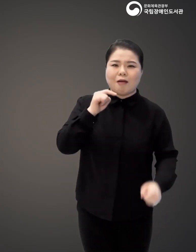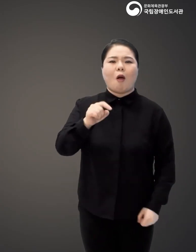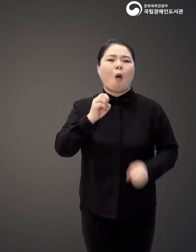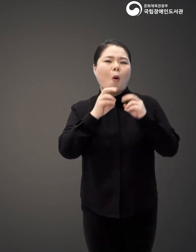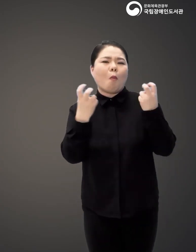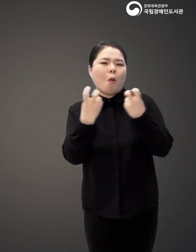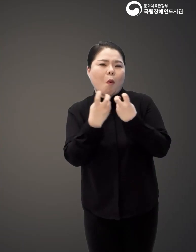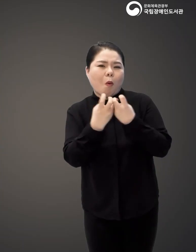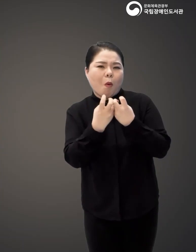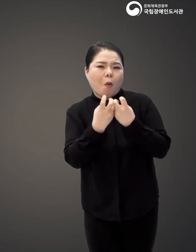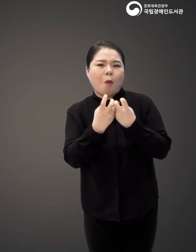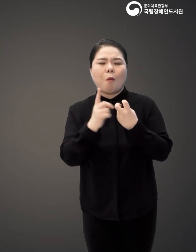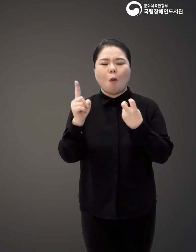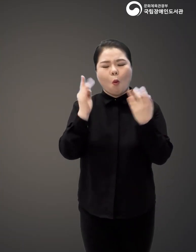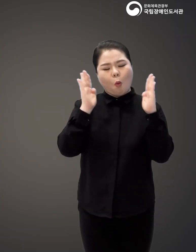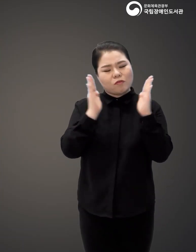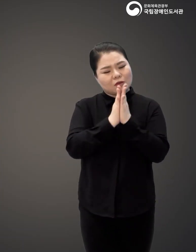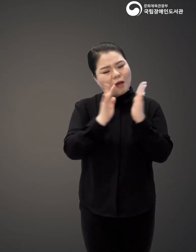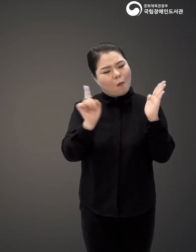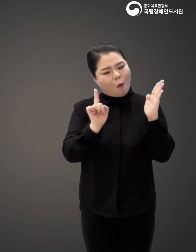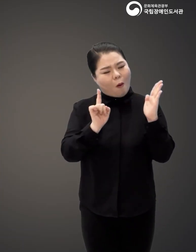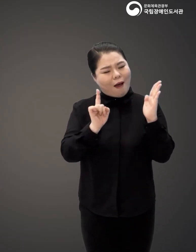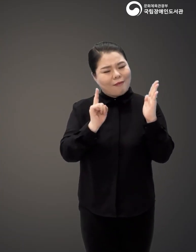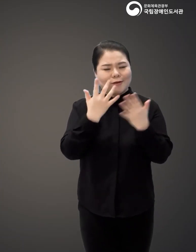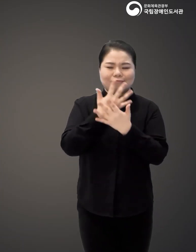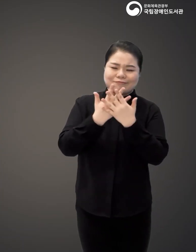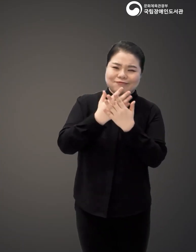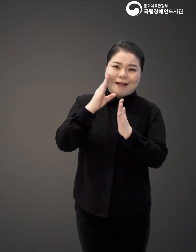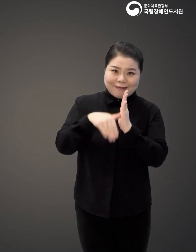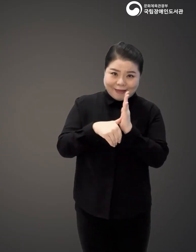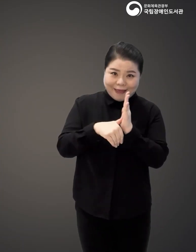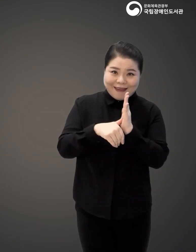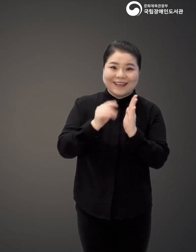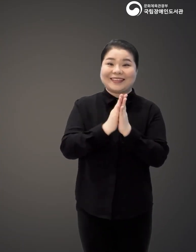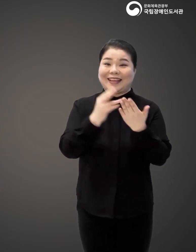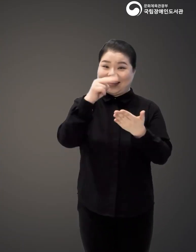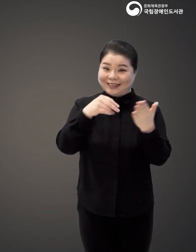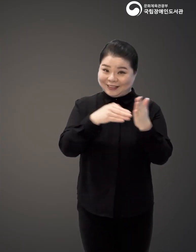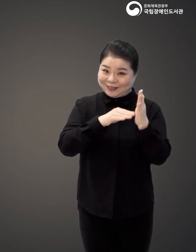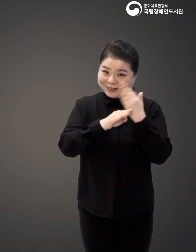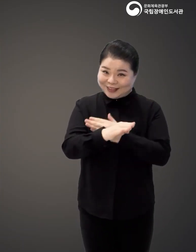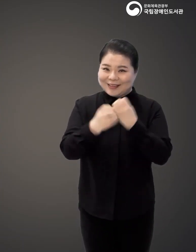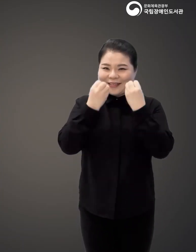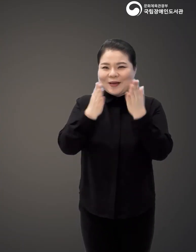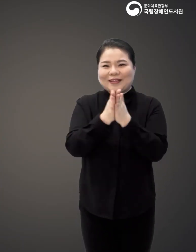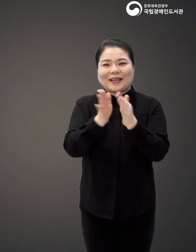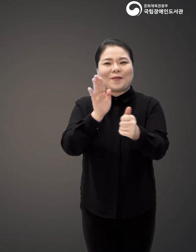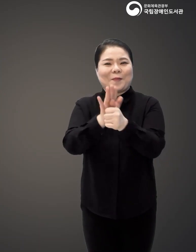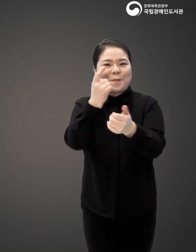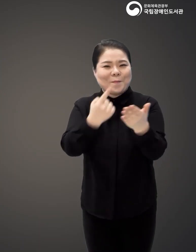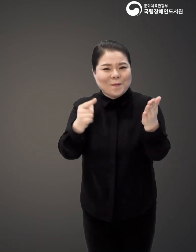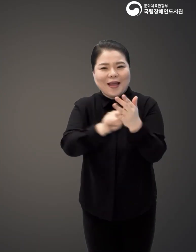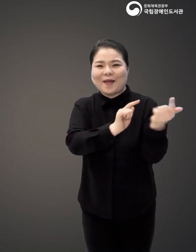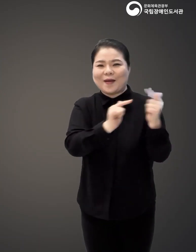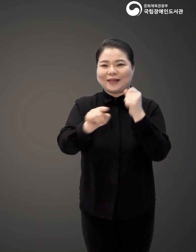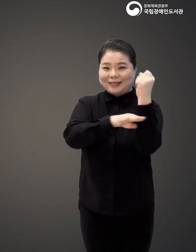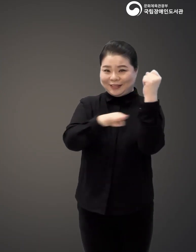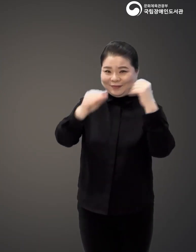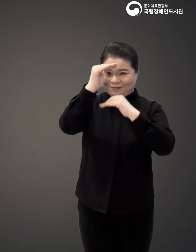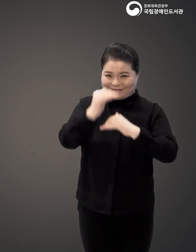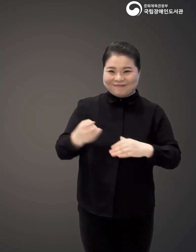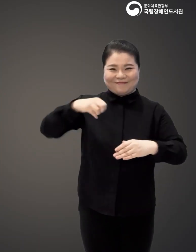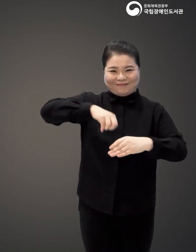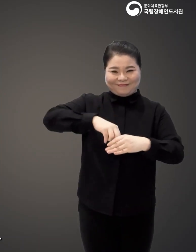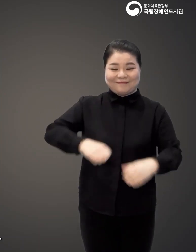어디서부터 공부해야 할지 막막하시다면 누구나 이 책을 통해 새로운 걸음을 내딛을 수 있도록 다양한 가이드라인을